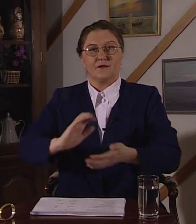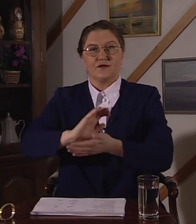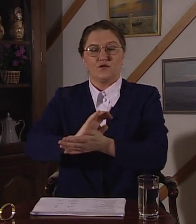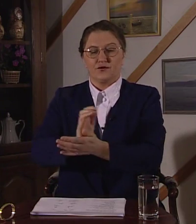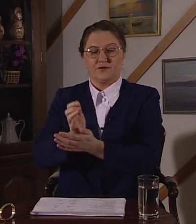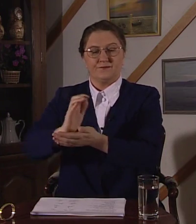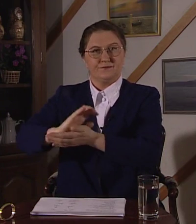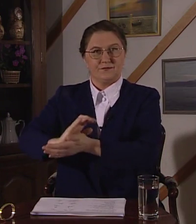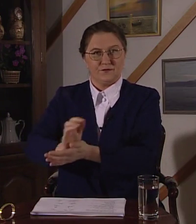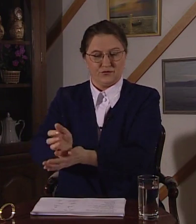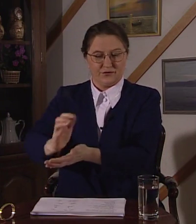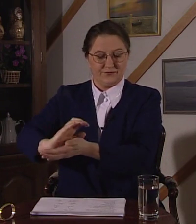Творог. Творог.